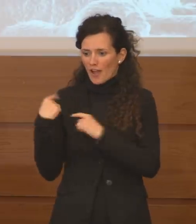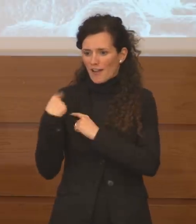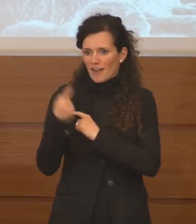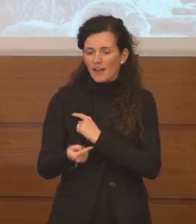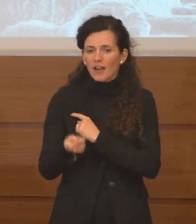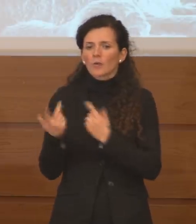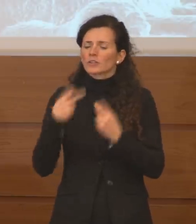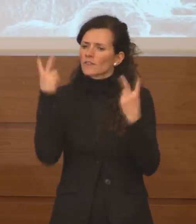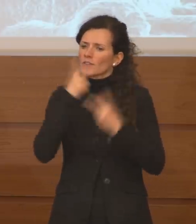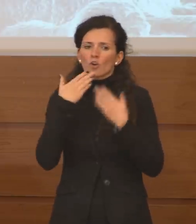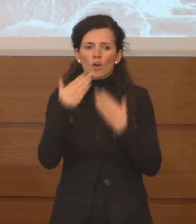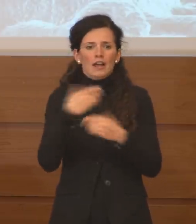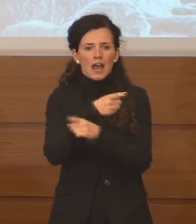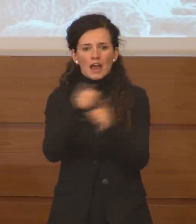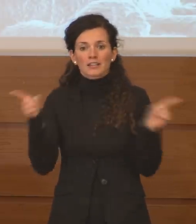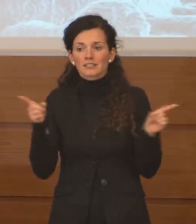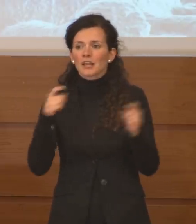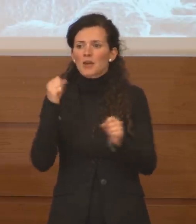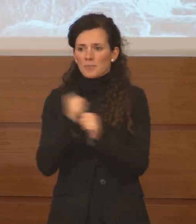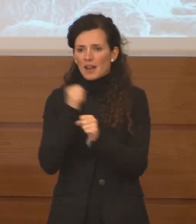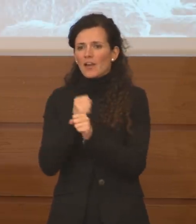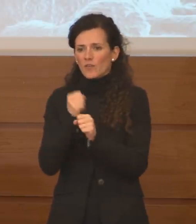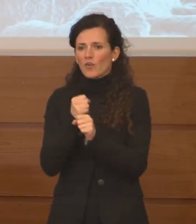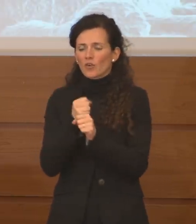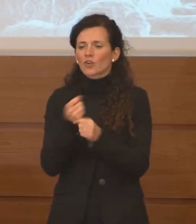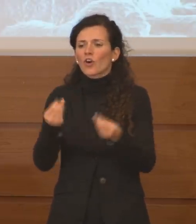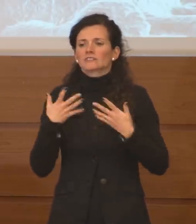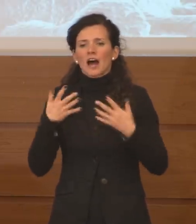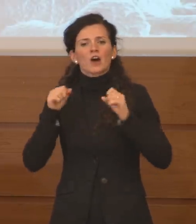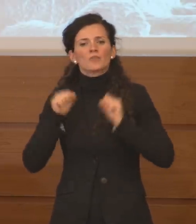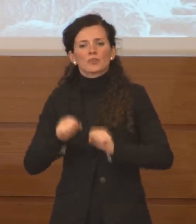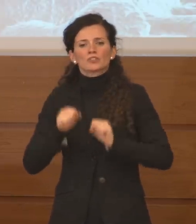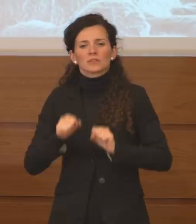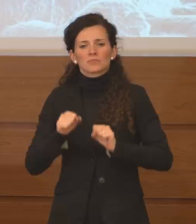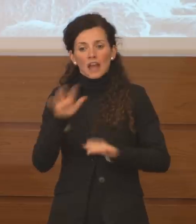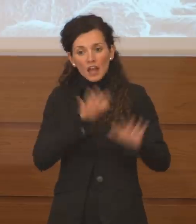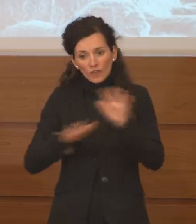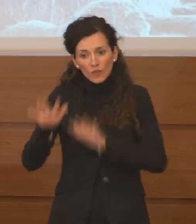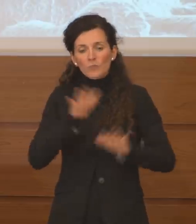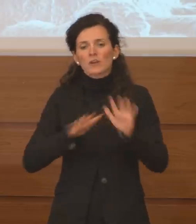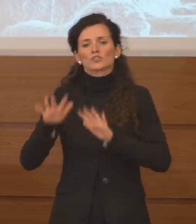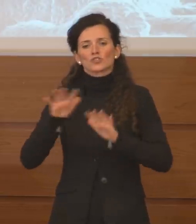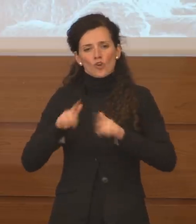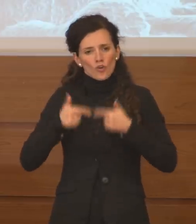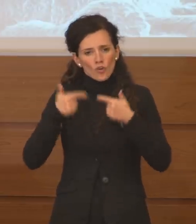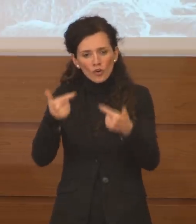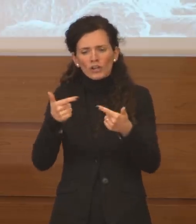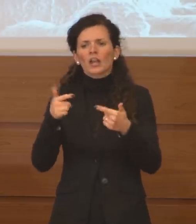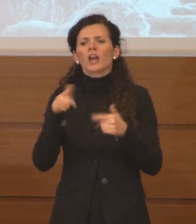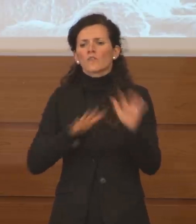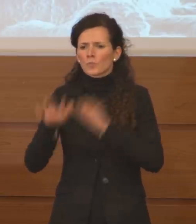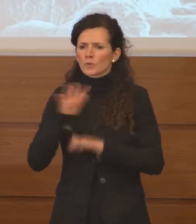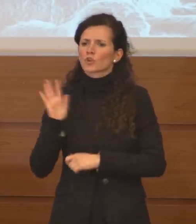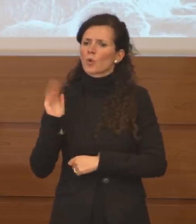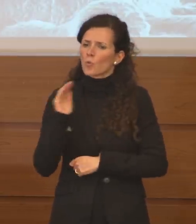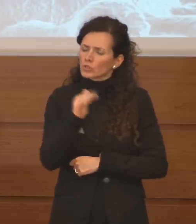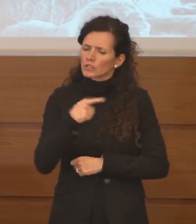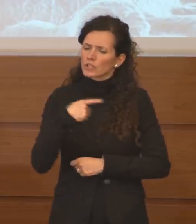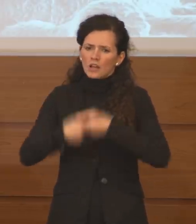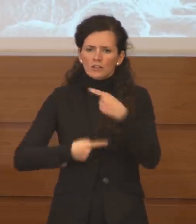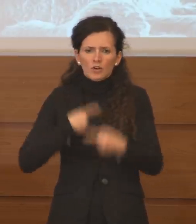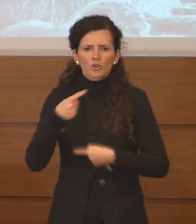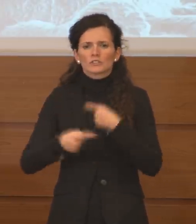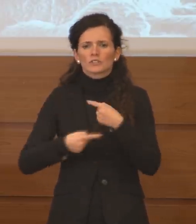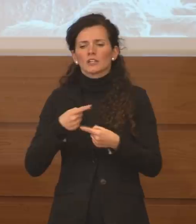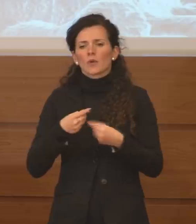per questo lavoro che ci permette di dare una informazione quotidiana, continua e costante